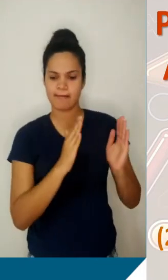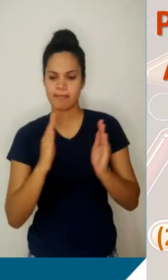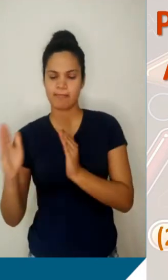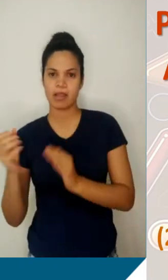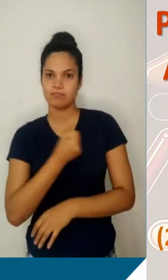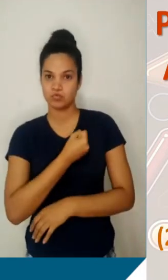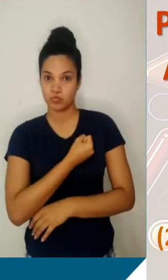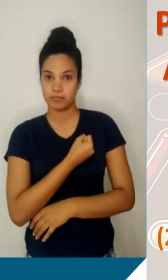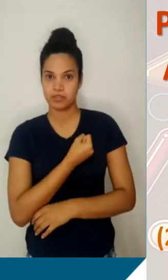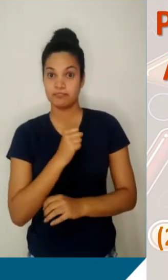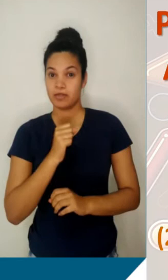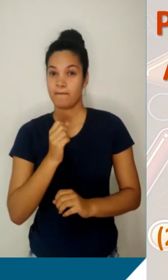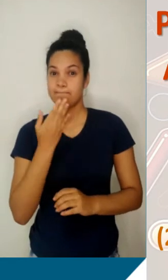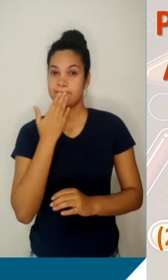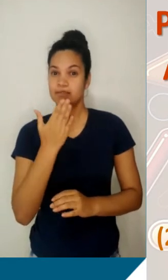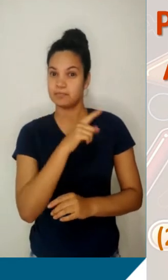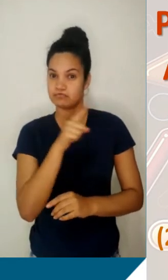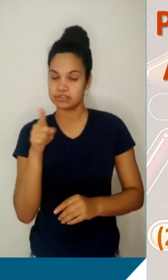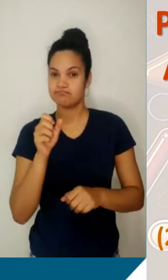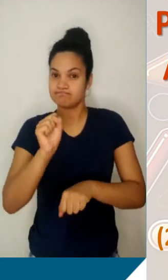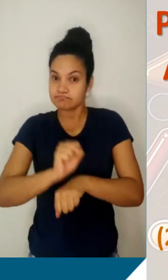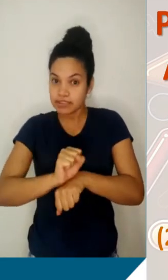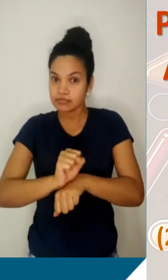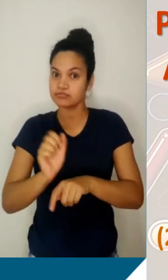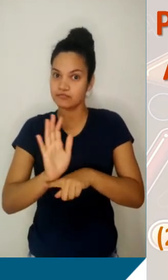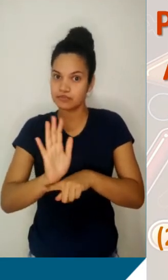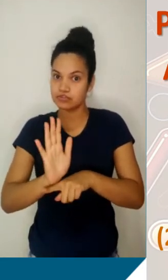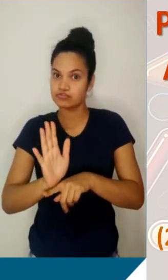pausasse o vídeo e tentasse observar uma característica que há nessa sequência.